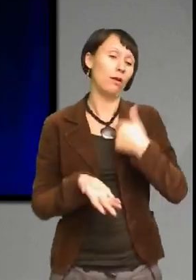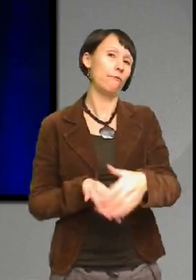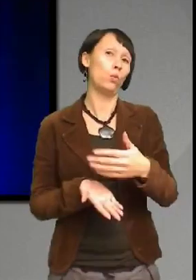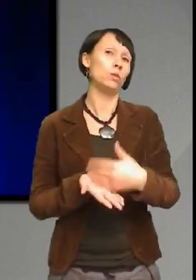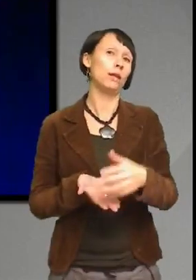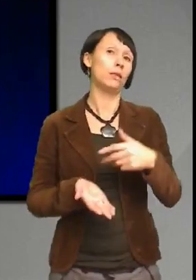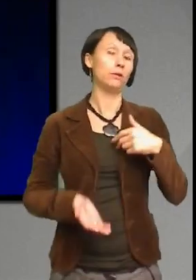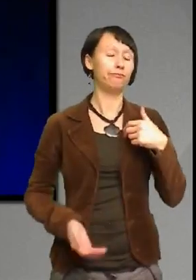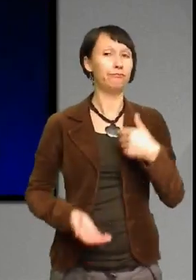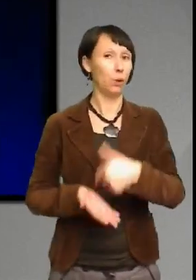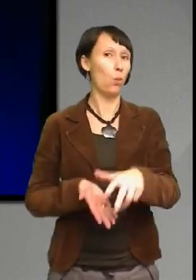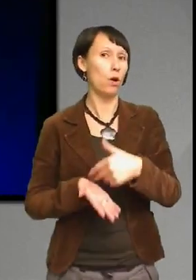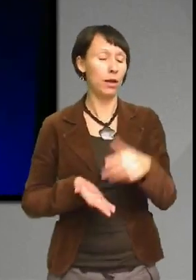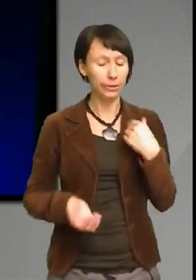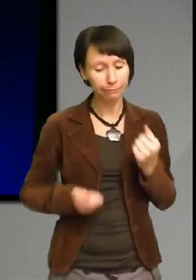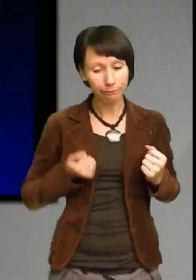påverka min energi. Det var rätt så svårt.